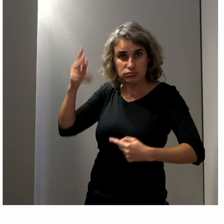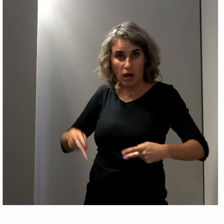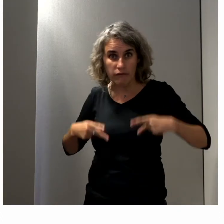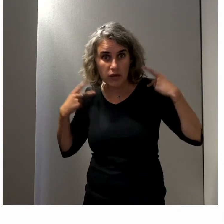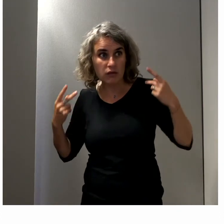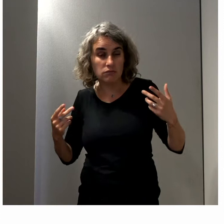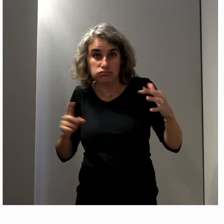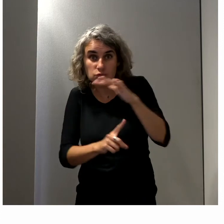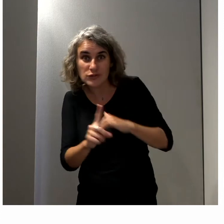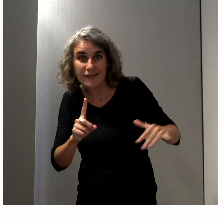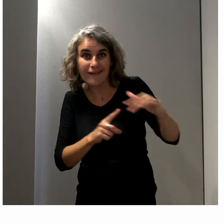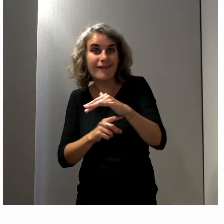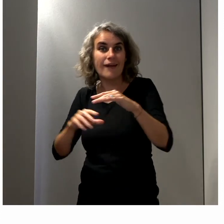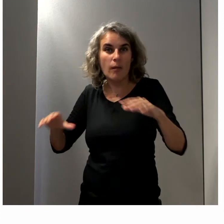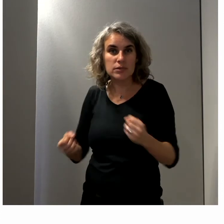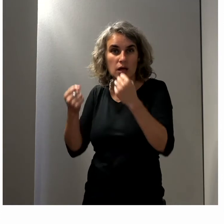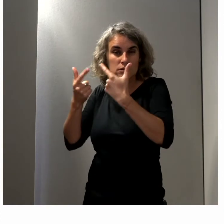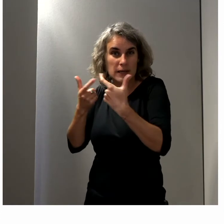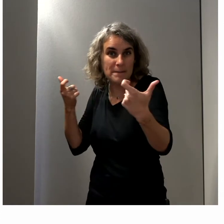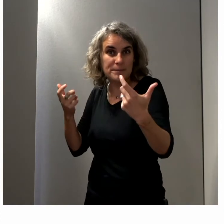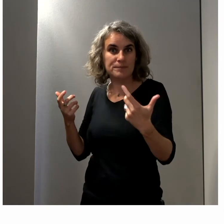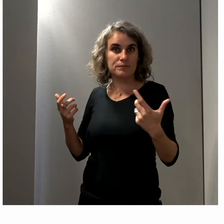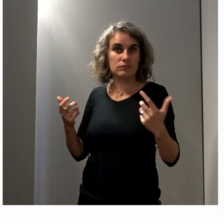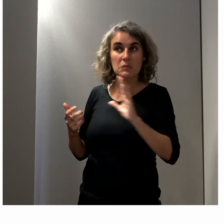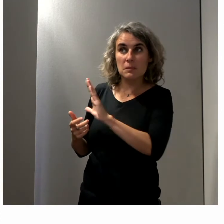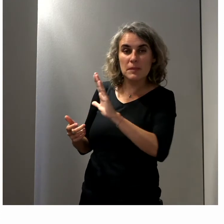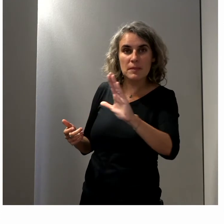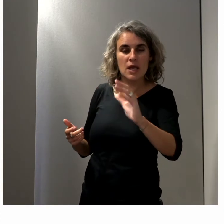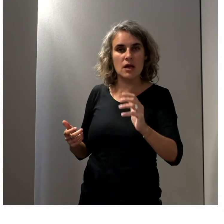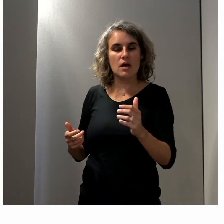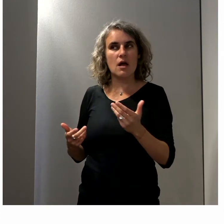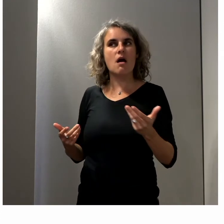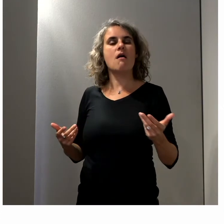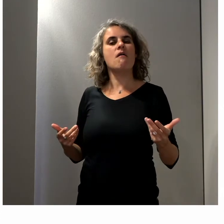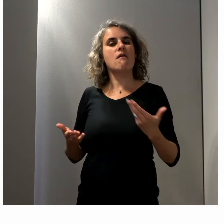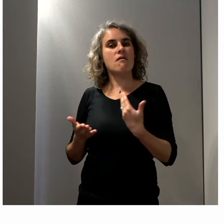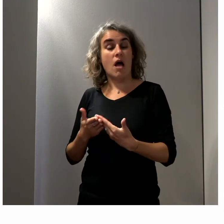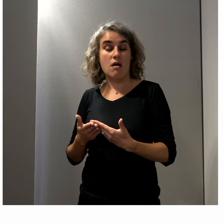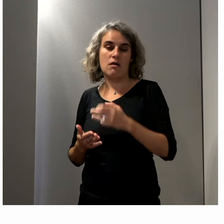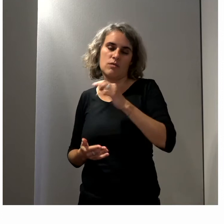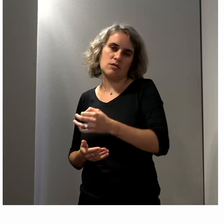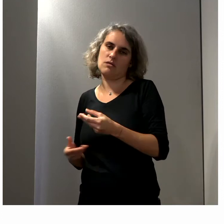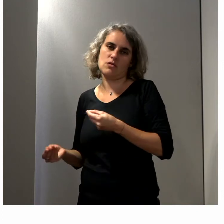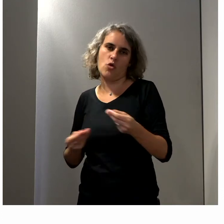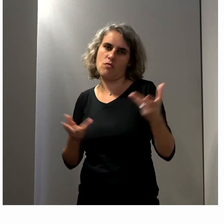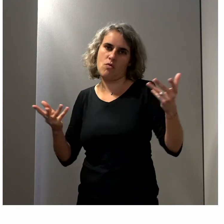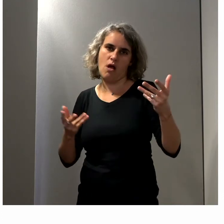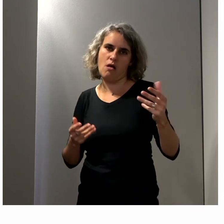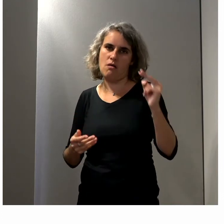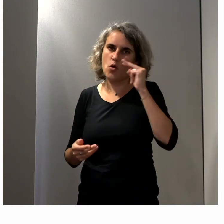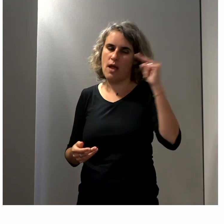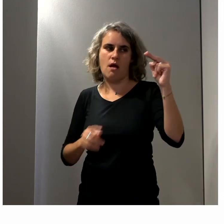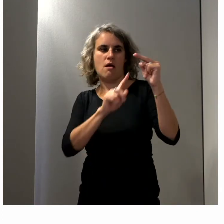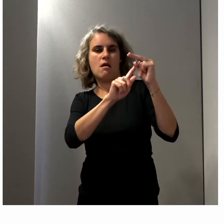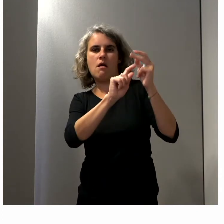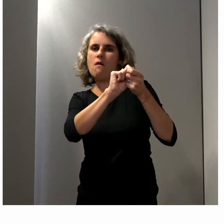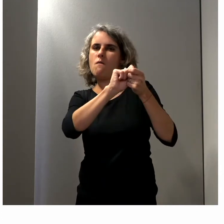en société, sur toutes les compétences de la ville, du département et de la région et ça, nous en sommes persuadés, ça permettra de changer le regard